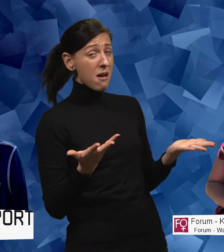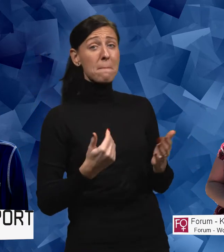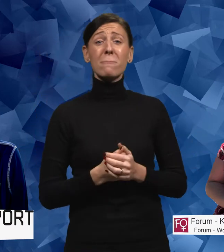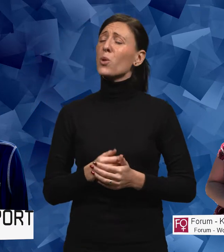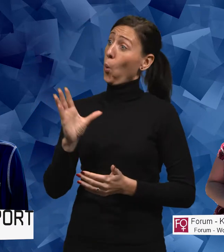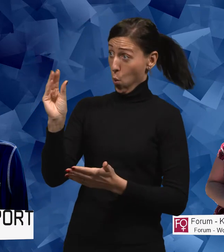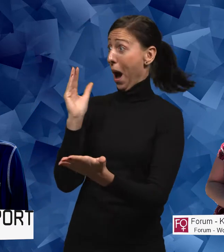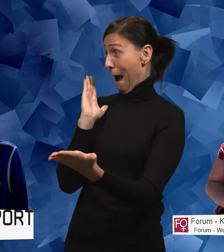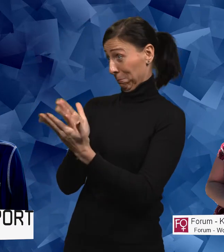Absolut att vi är.